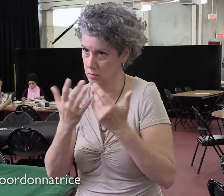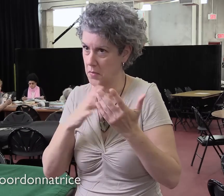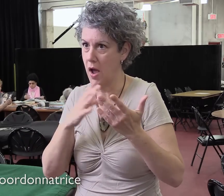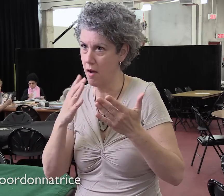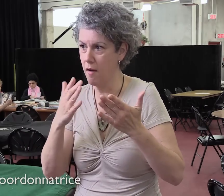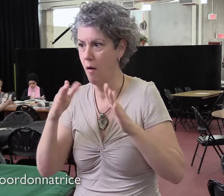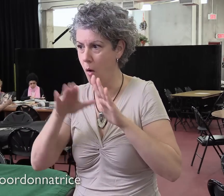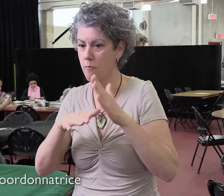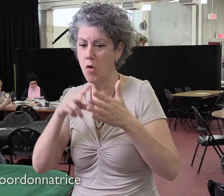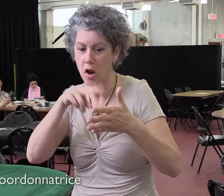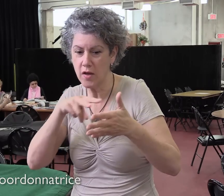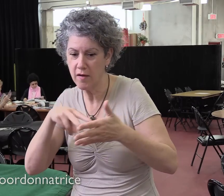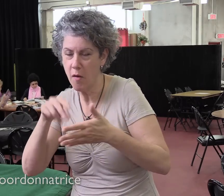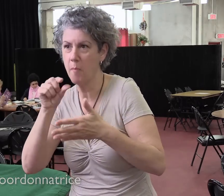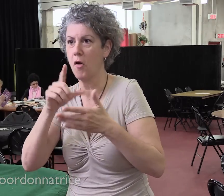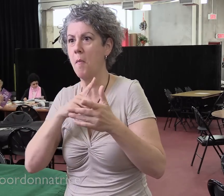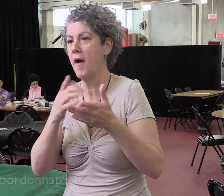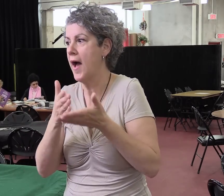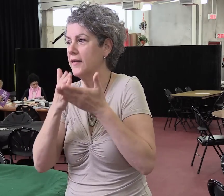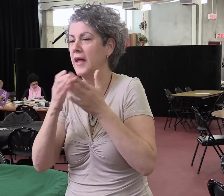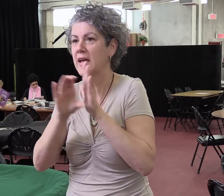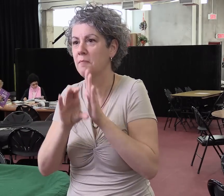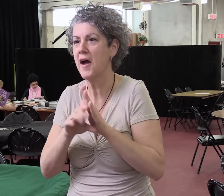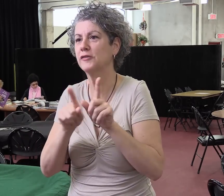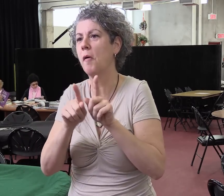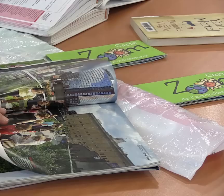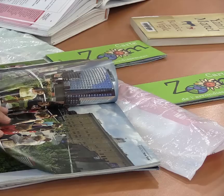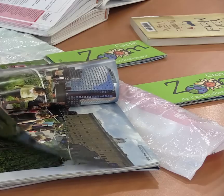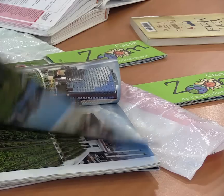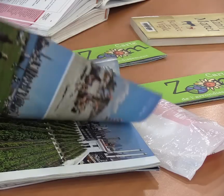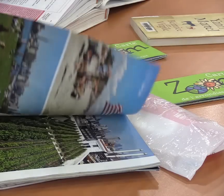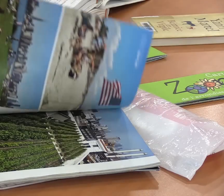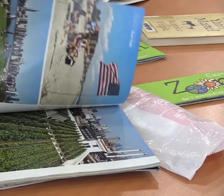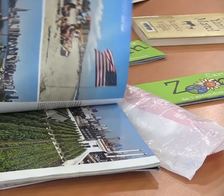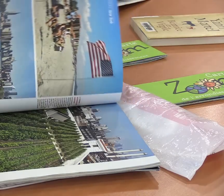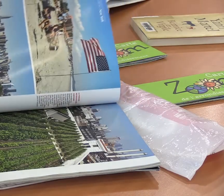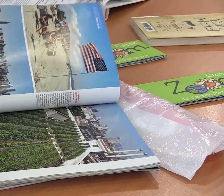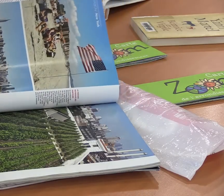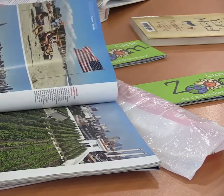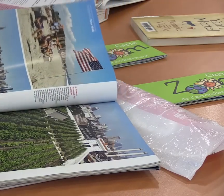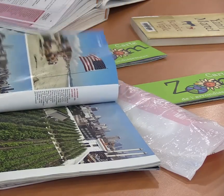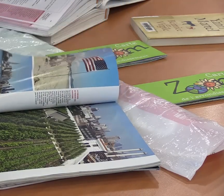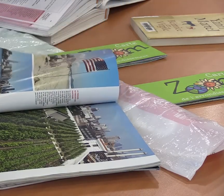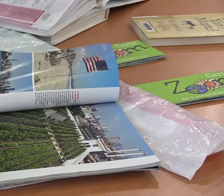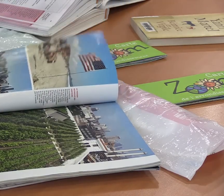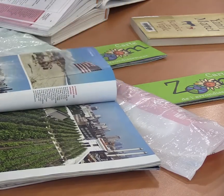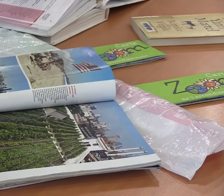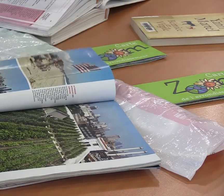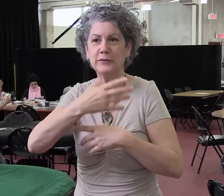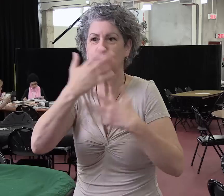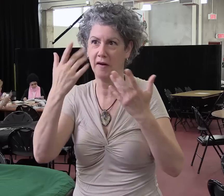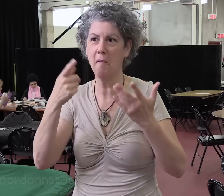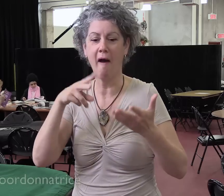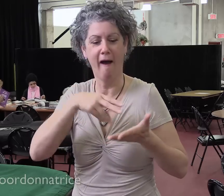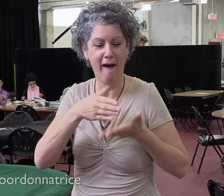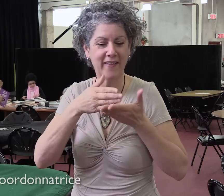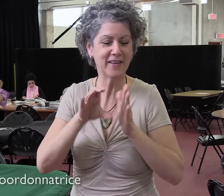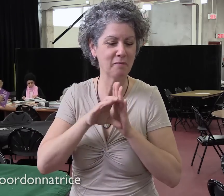nécessairement tout comprendre en profondeur, mais je pense que le fait d'avoir des images dans certains livres, des choses comme ça, comme des revues, le séjour,